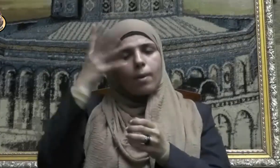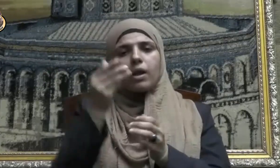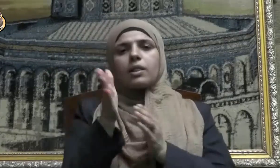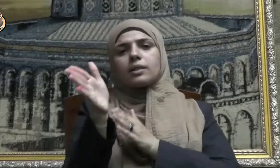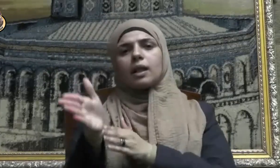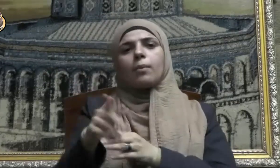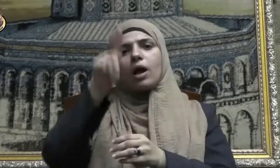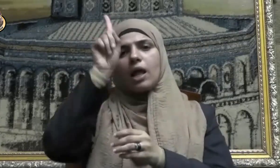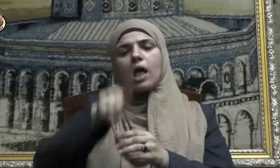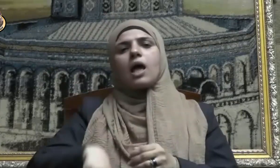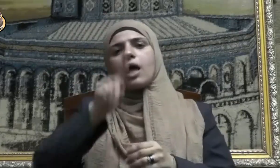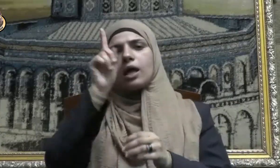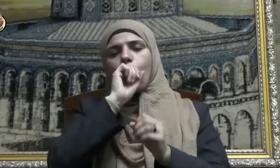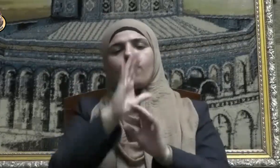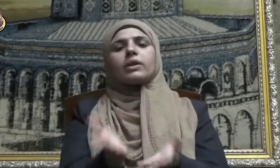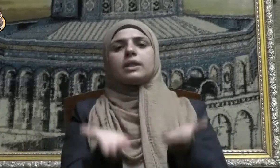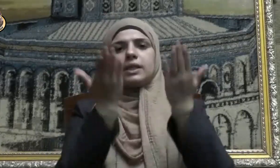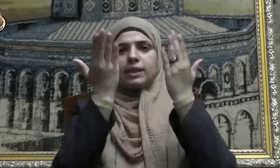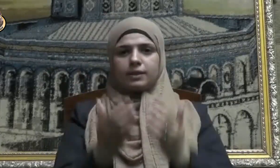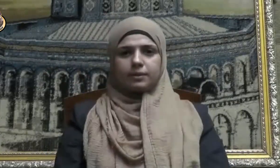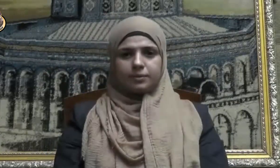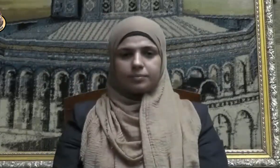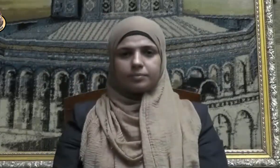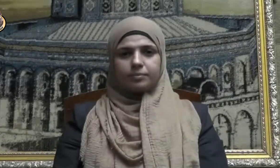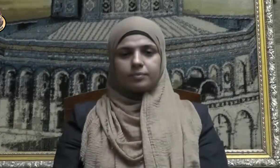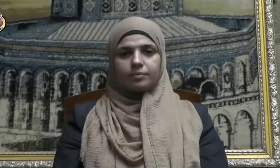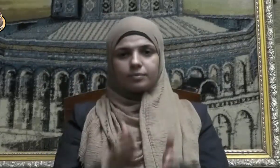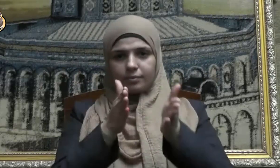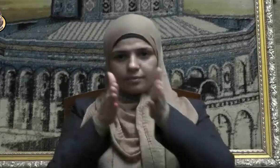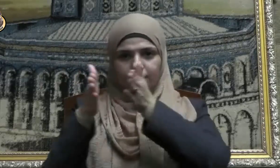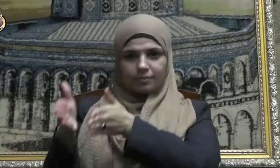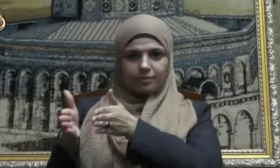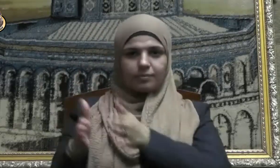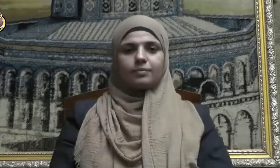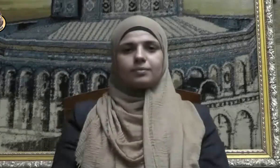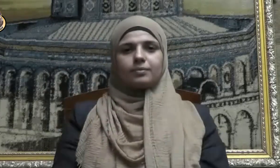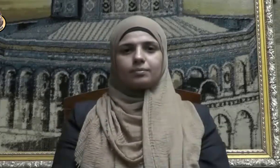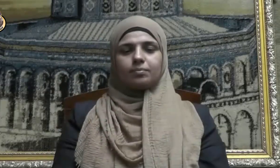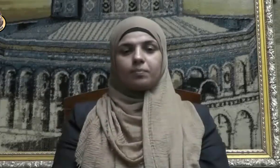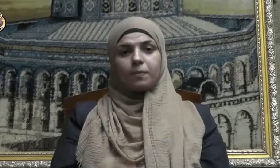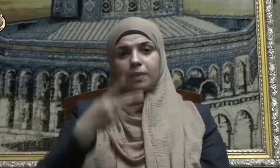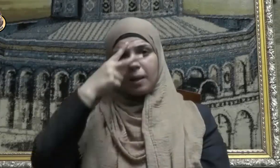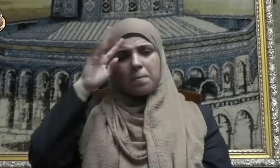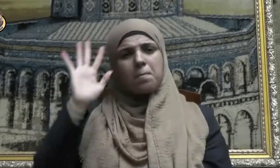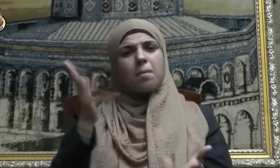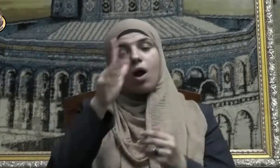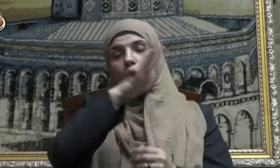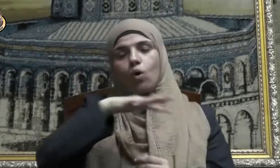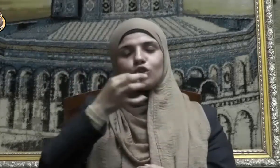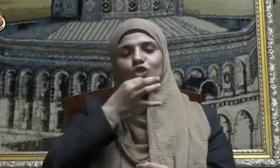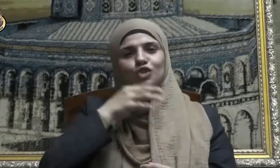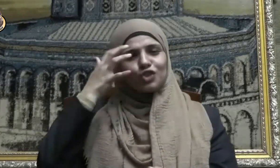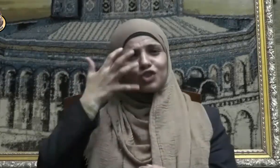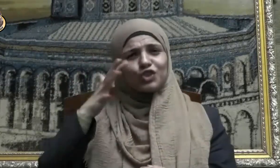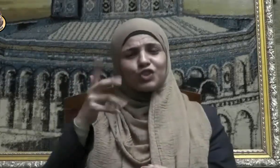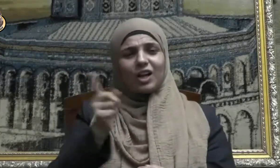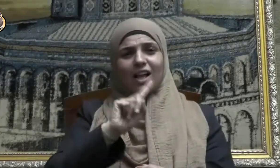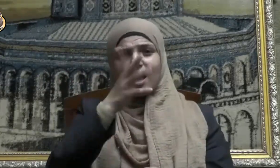بإحسان إلى يوم الدين وبعد فمما لا شك فيه أن النفاق